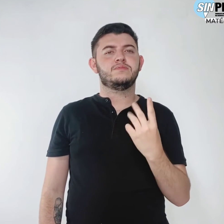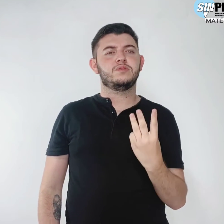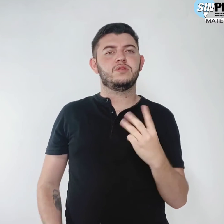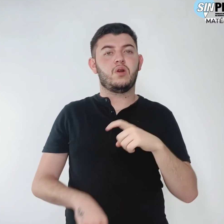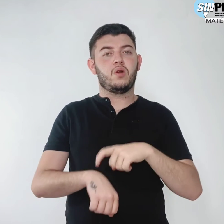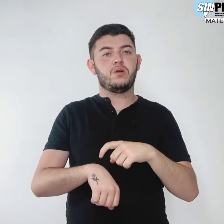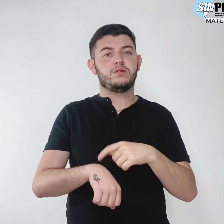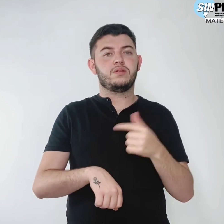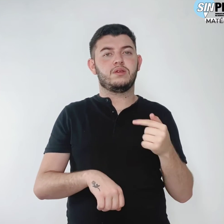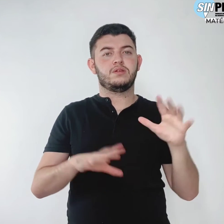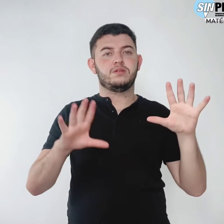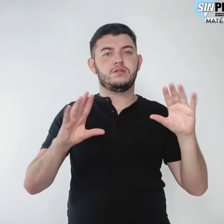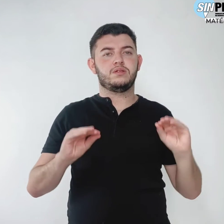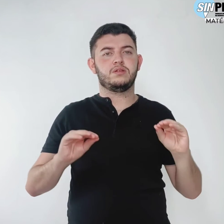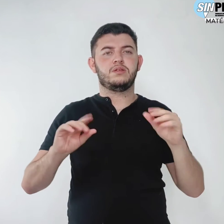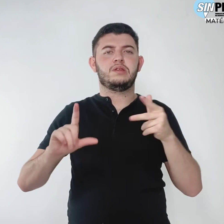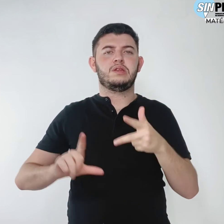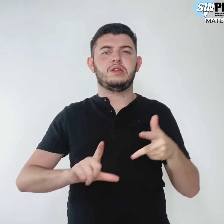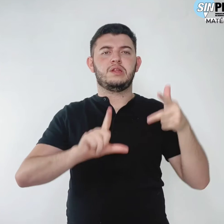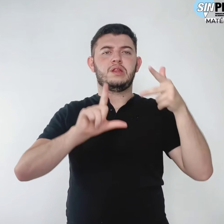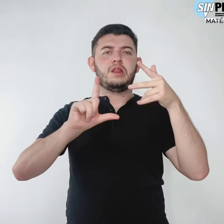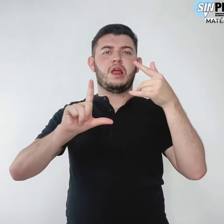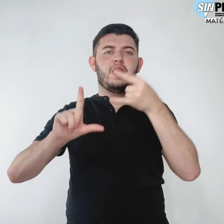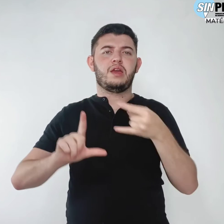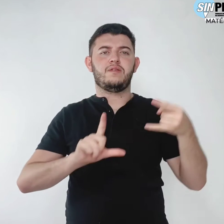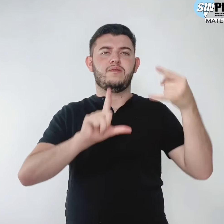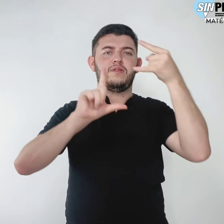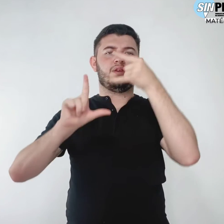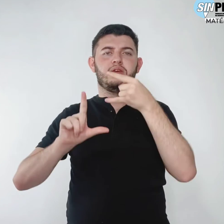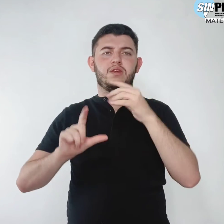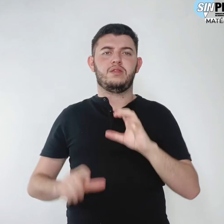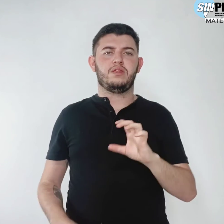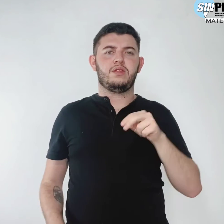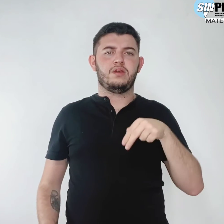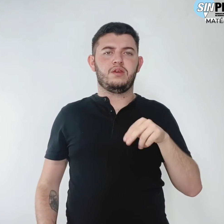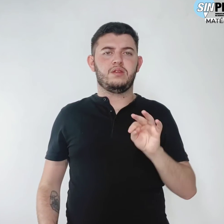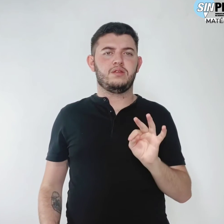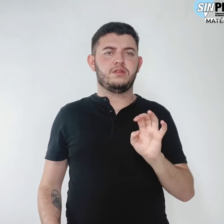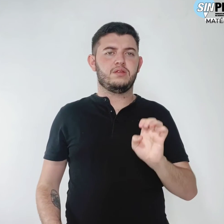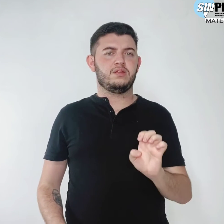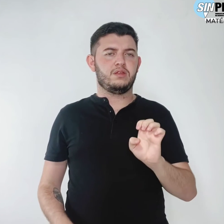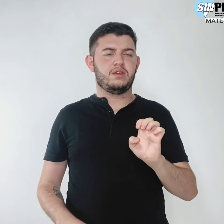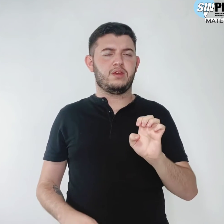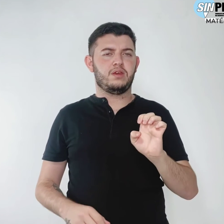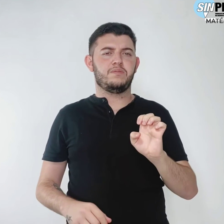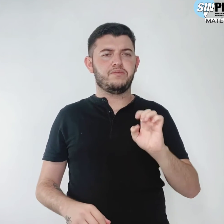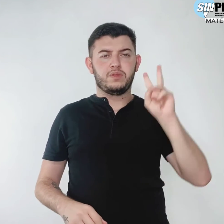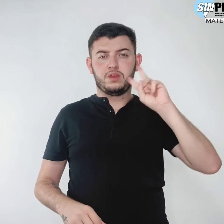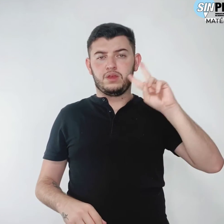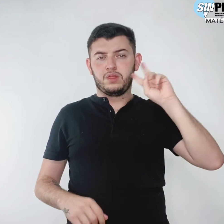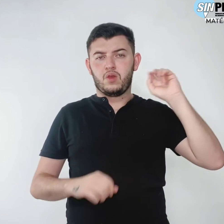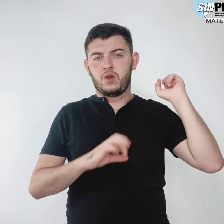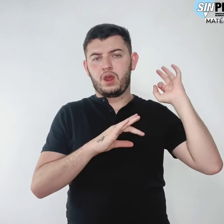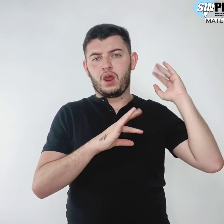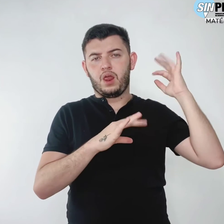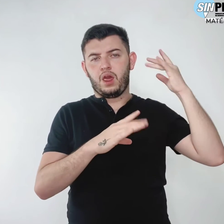19h, com a live da CNTE, que fez um resgate histórico